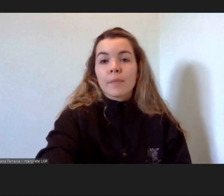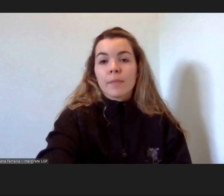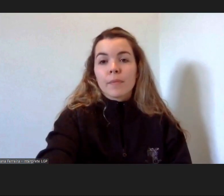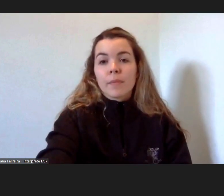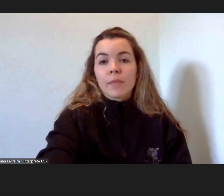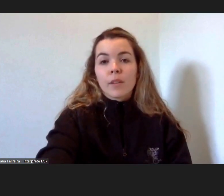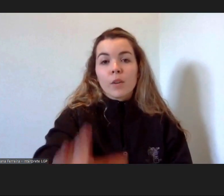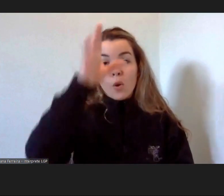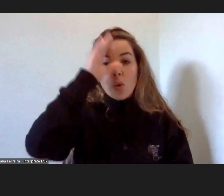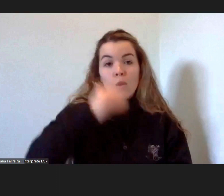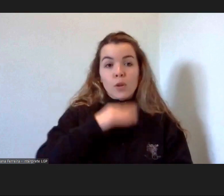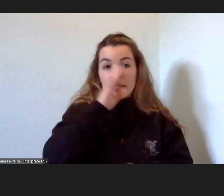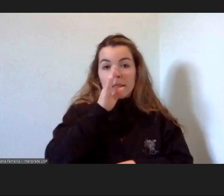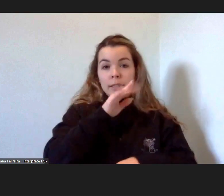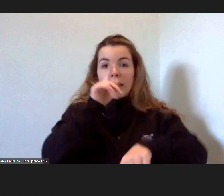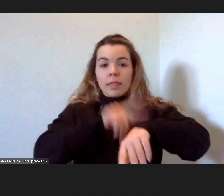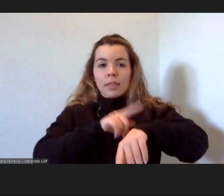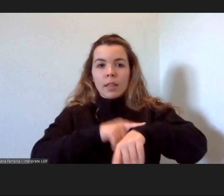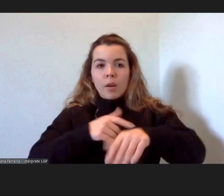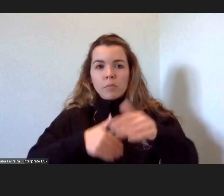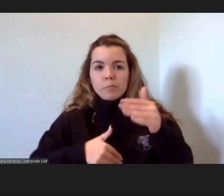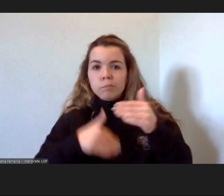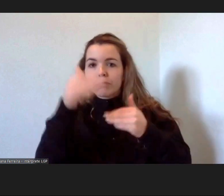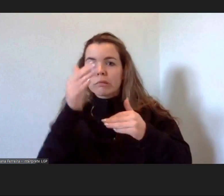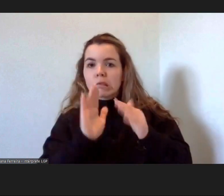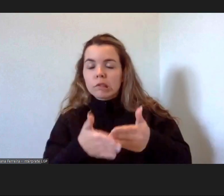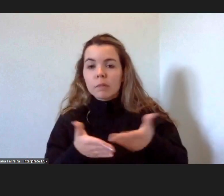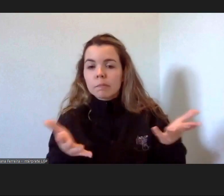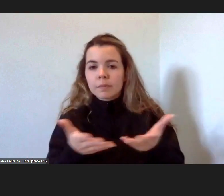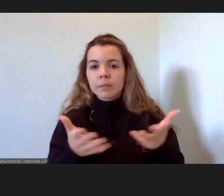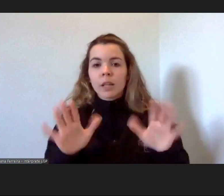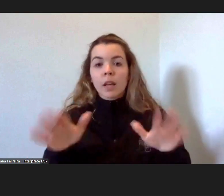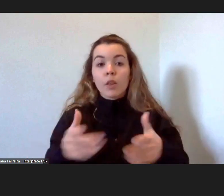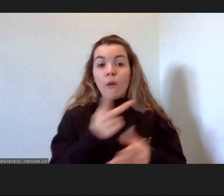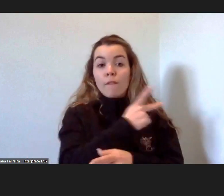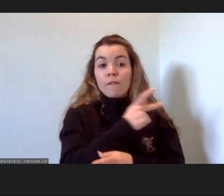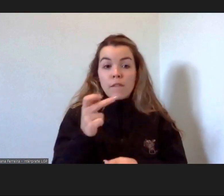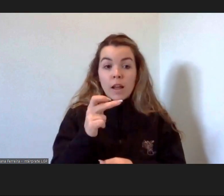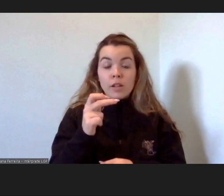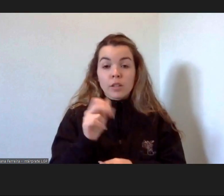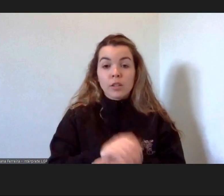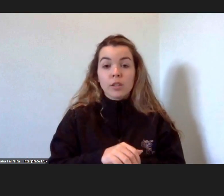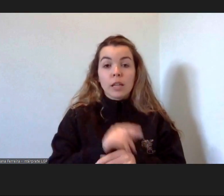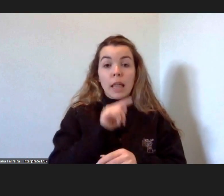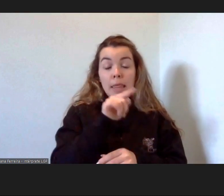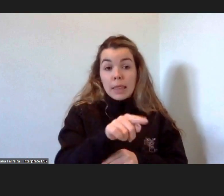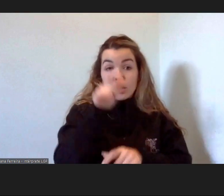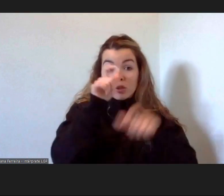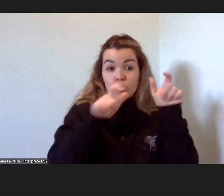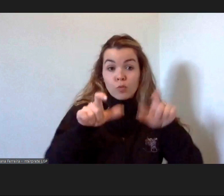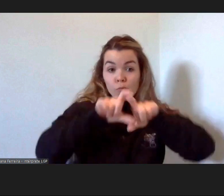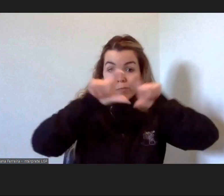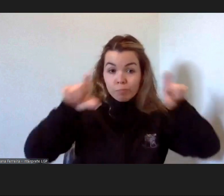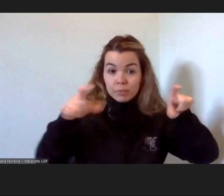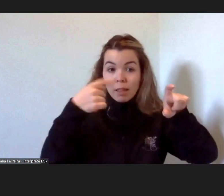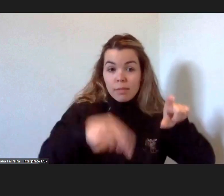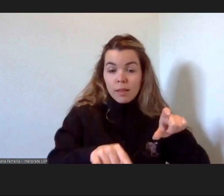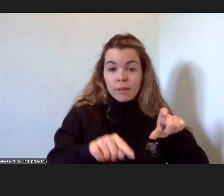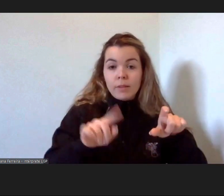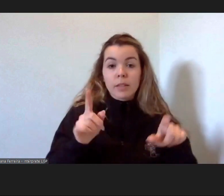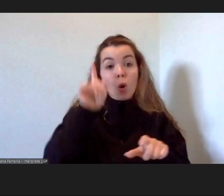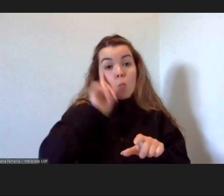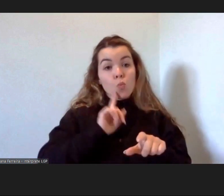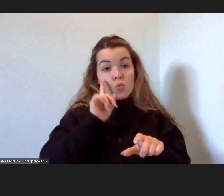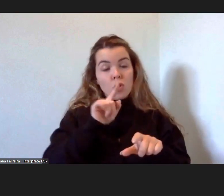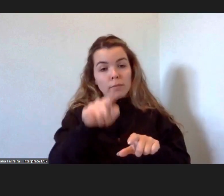estou a ultrapassar o tempo, com uma frase de uma destas destes empreendedores, uma empreendedora deste